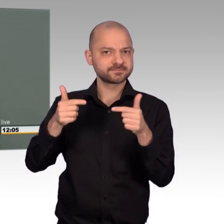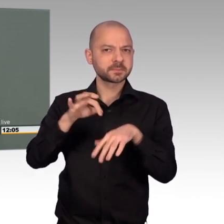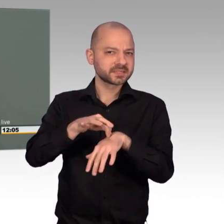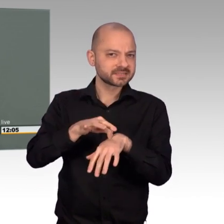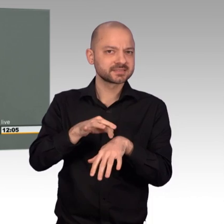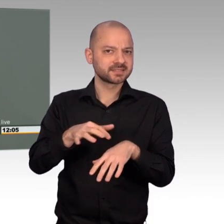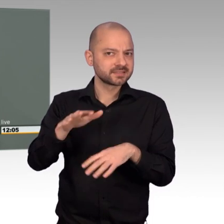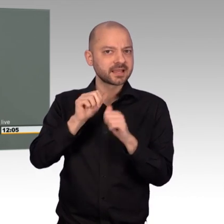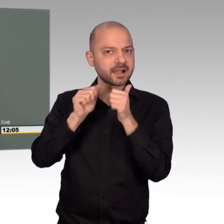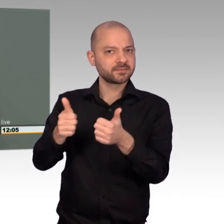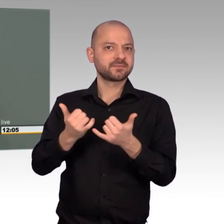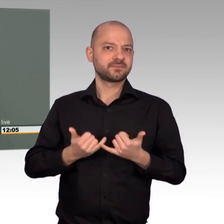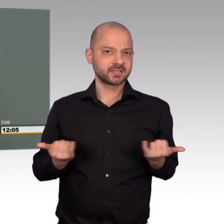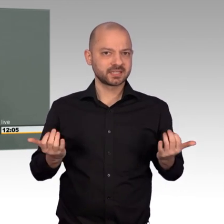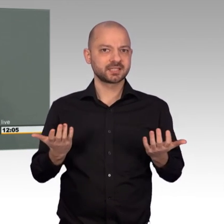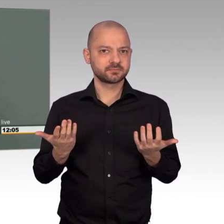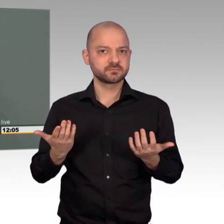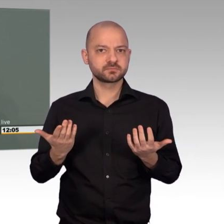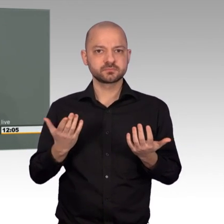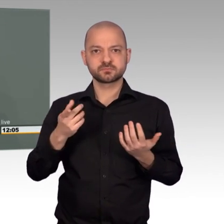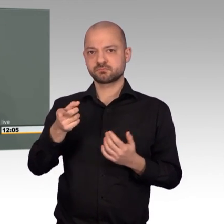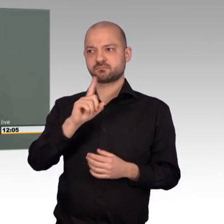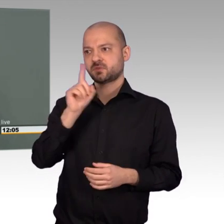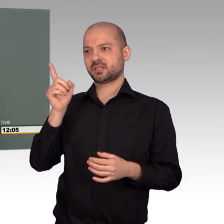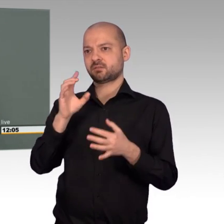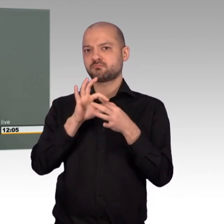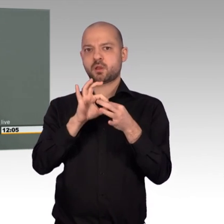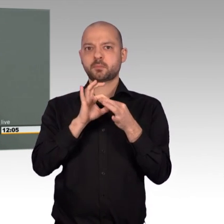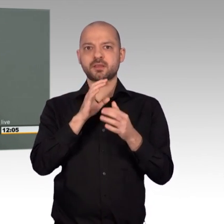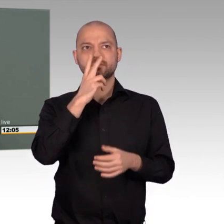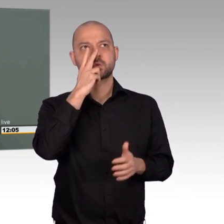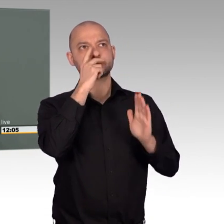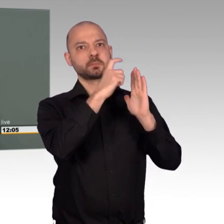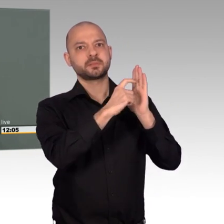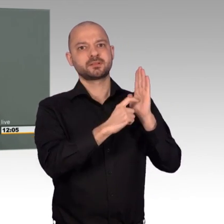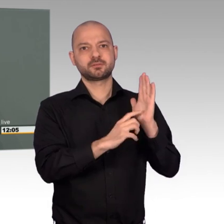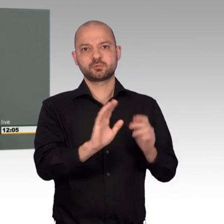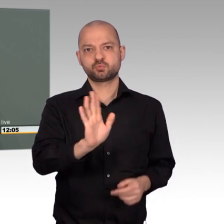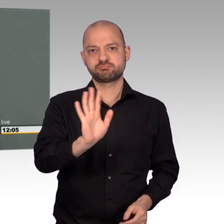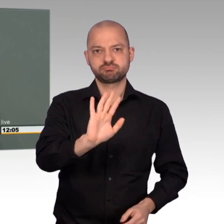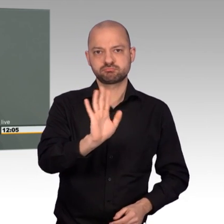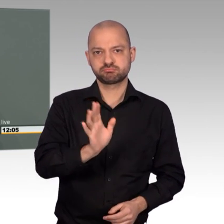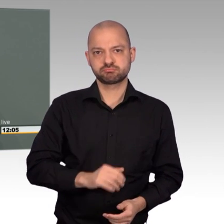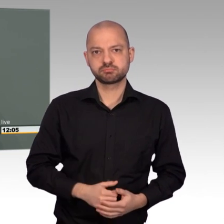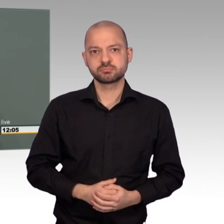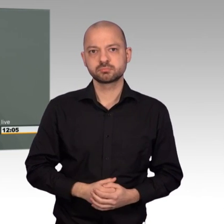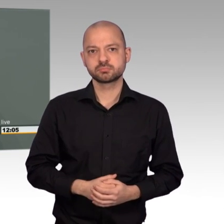unvorstellbar. In Syrien, im Jemen, im Irak, in den Flüchtlingslagern in Jordanien, im